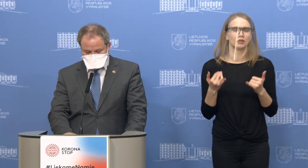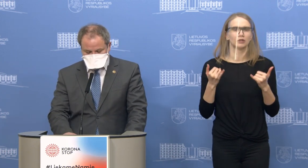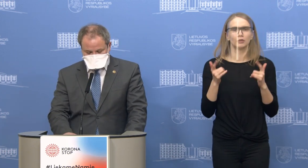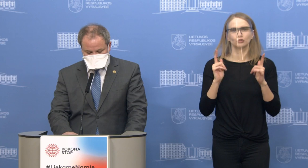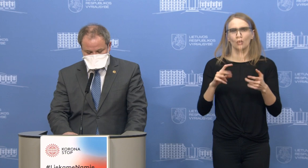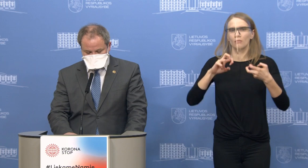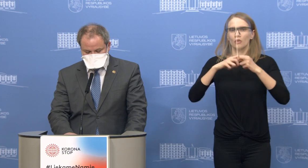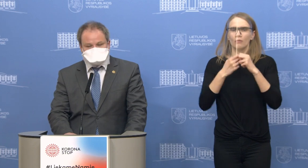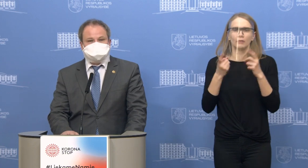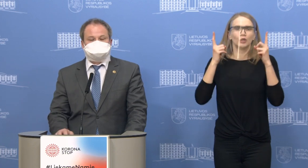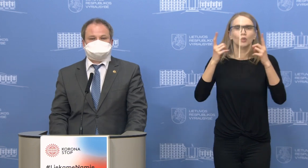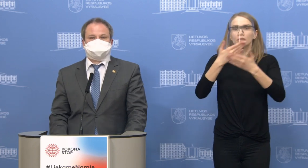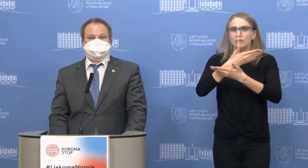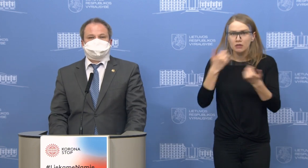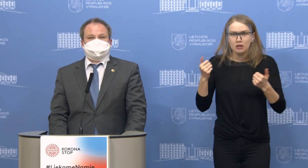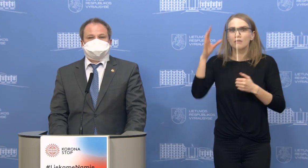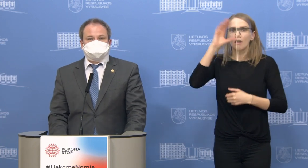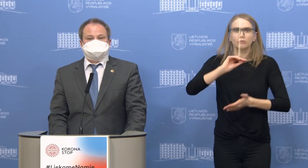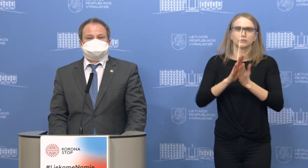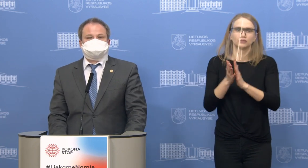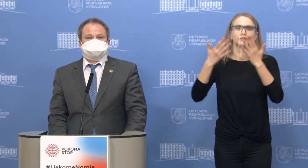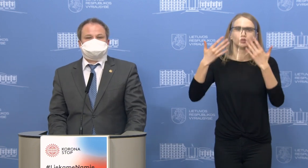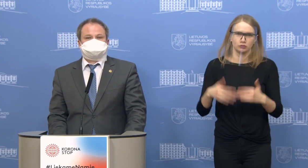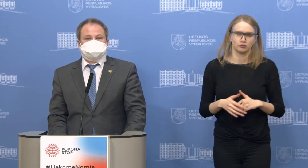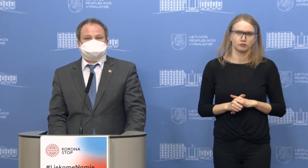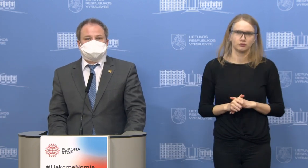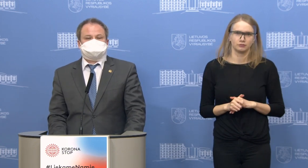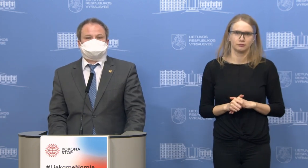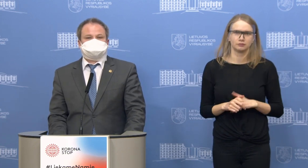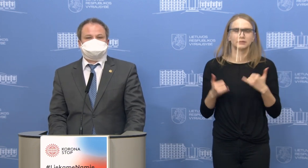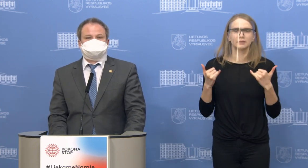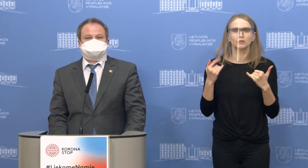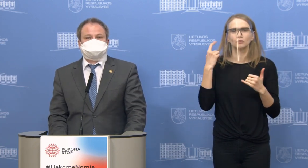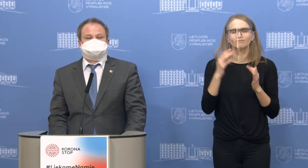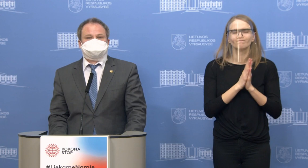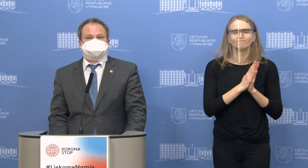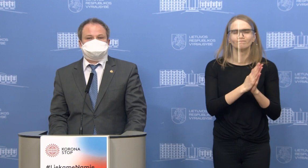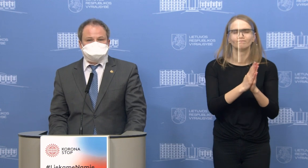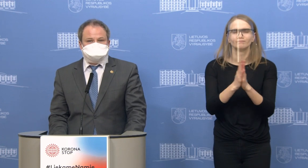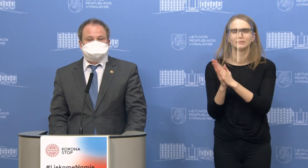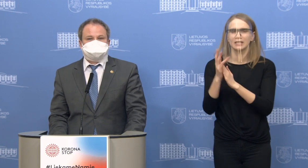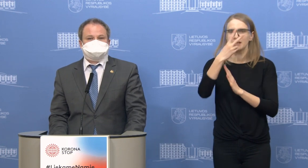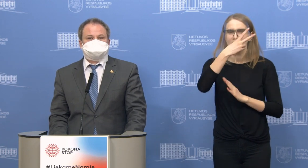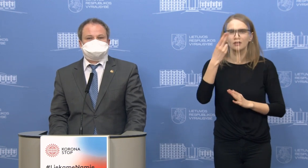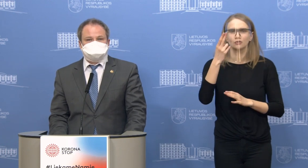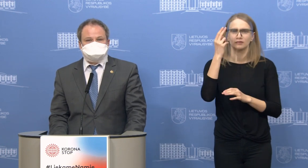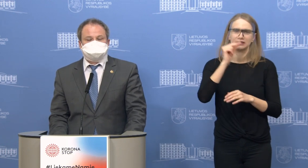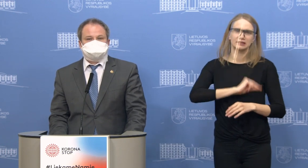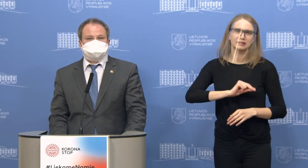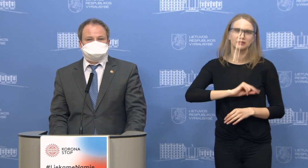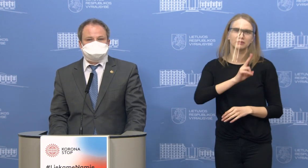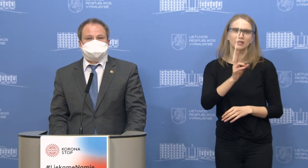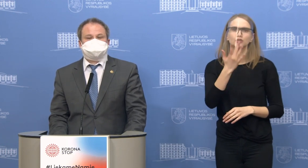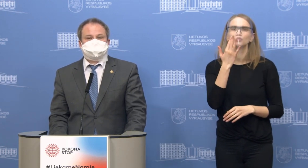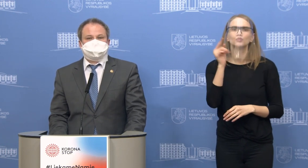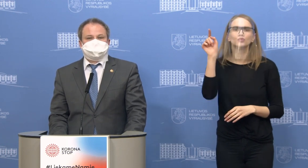drastiškas skaičius. Ir vėlgi norisi dar ir dar kartą prašyti tų lietuvių, kurie dirba užsienyje, netgi jeigu